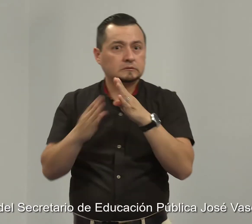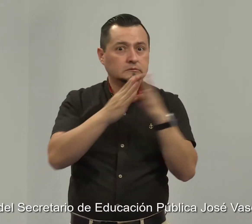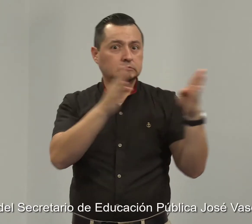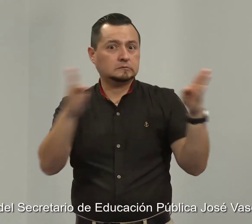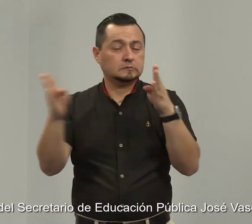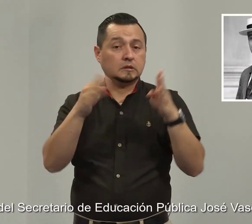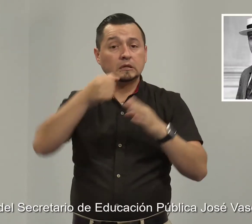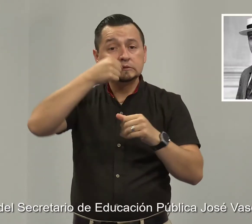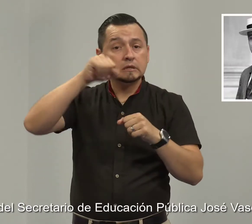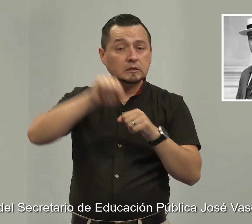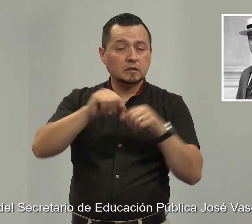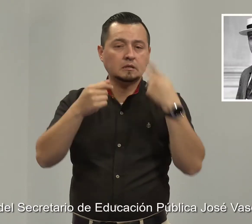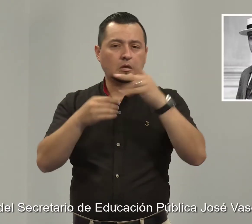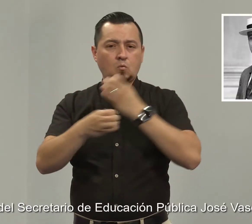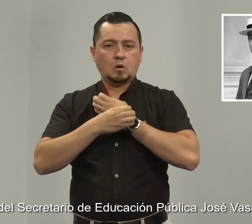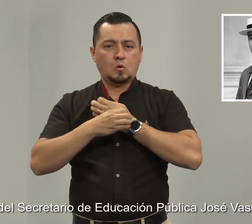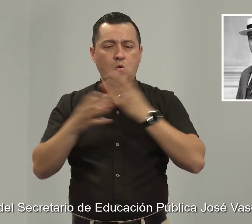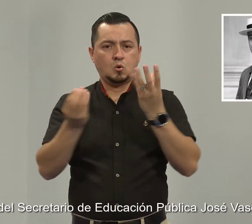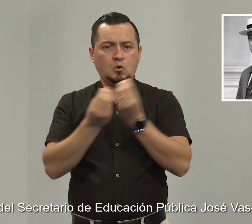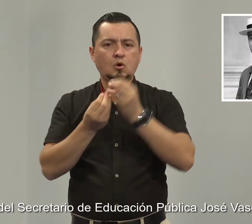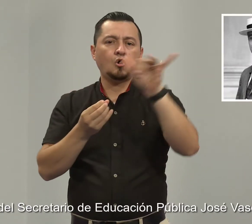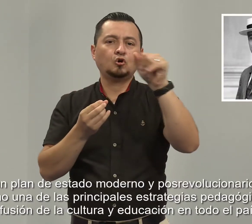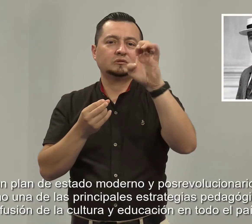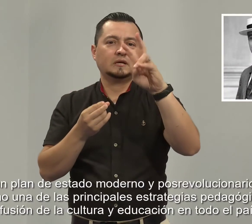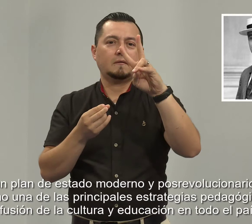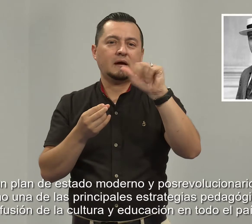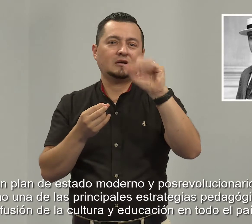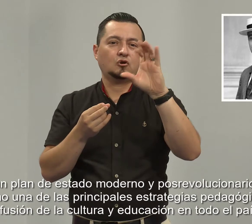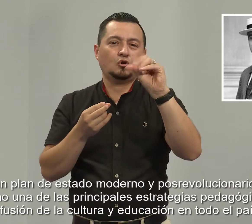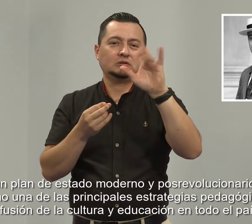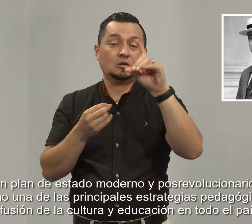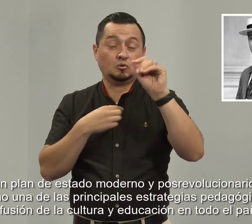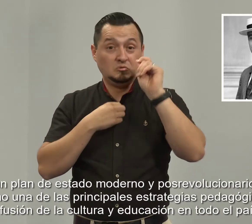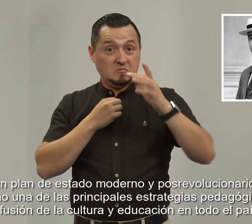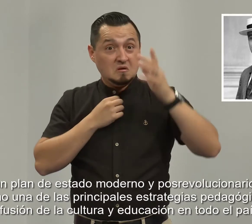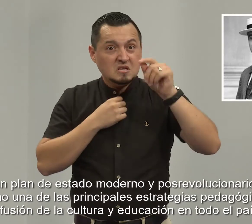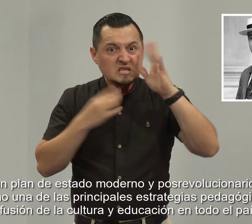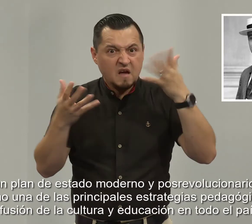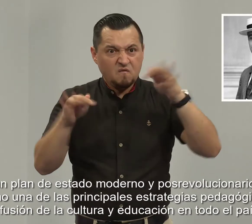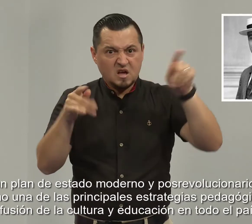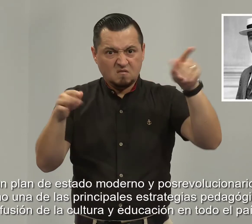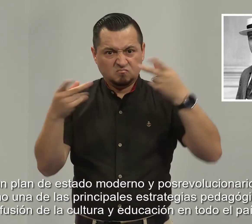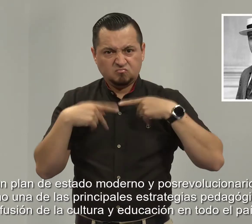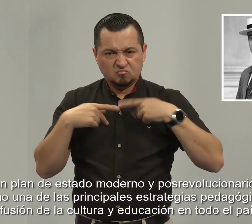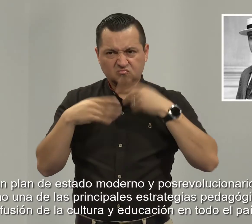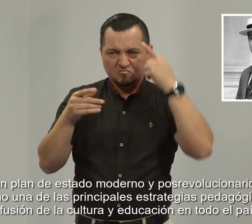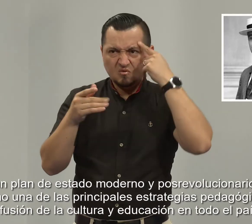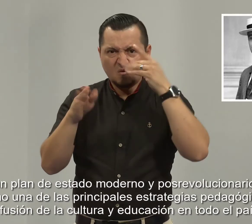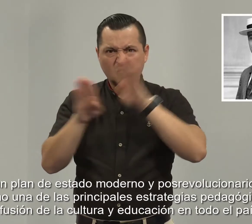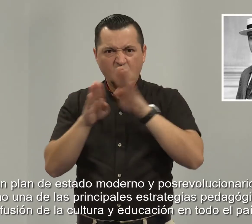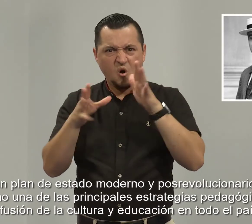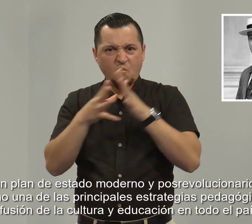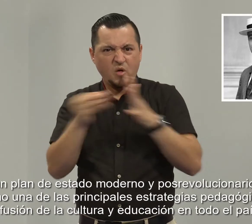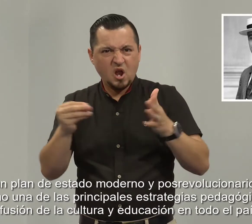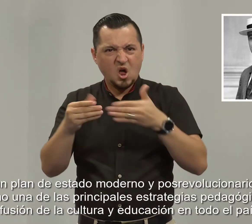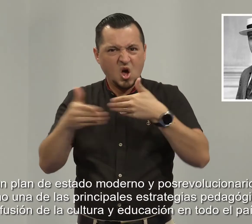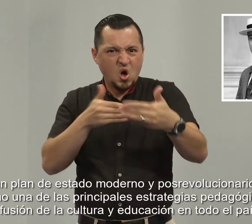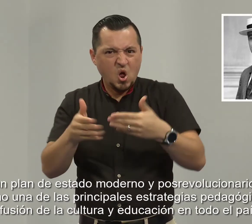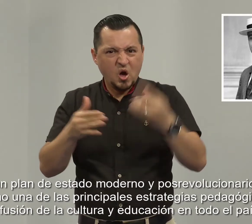secretario de Educación Pública, José Vasconcelos, quien, bajo un plan de Estado moderno y postrevolucionario, incorporó al arte